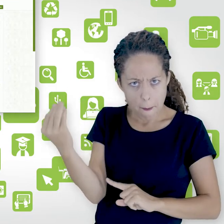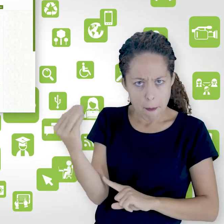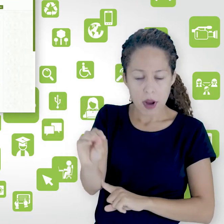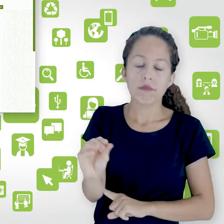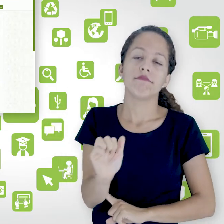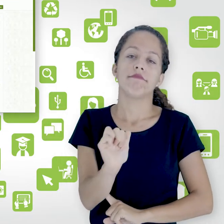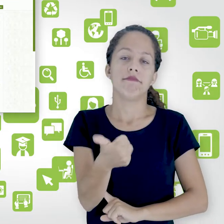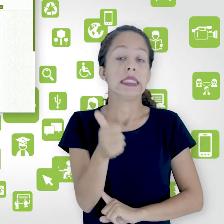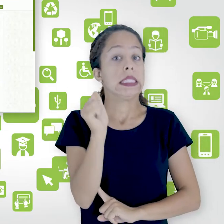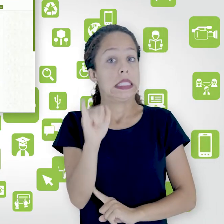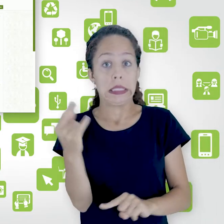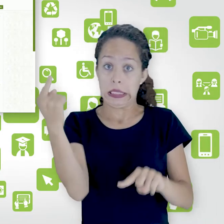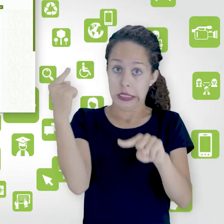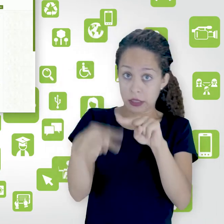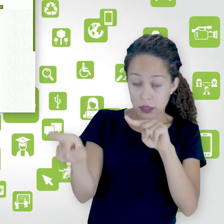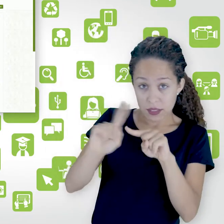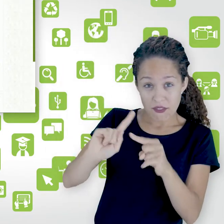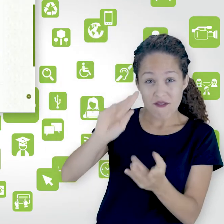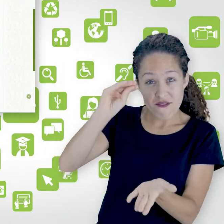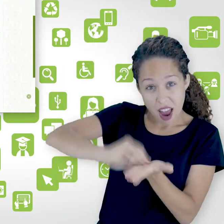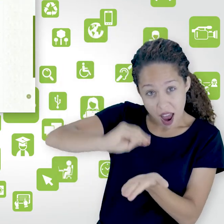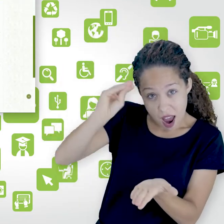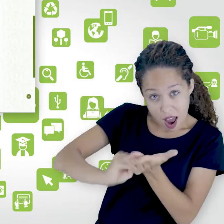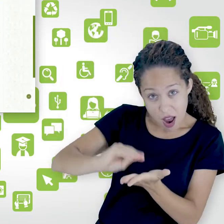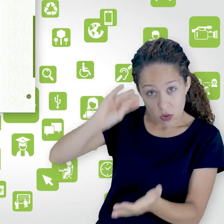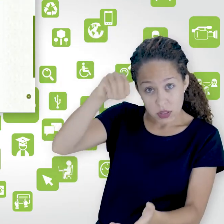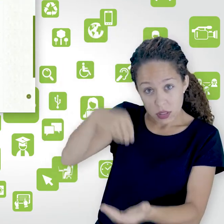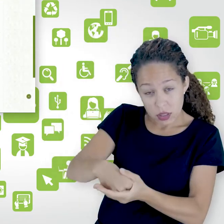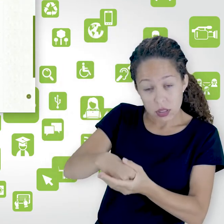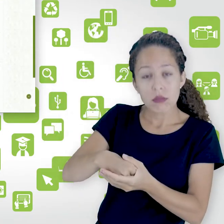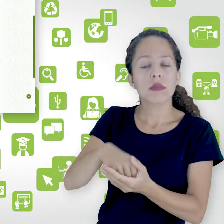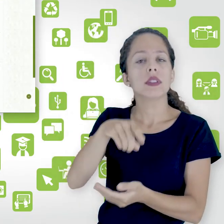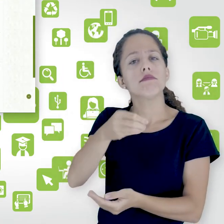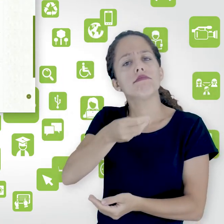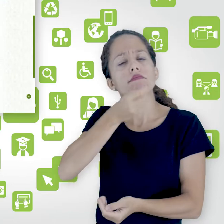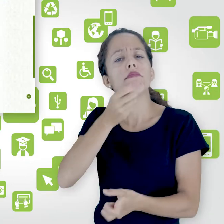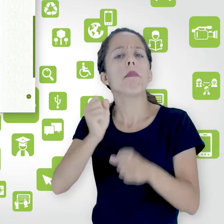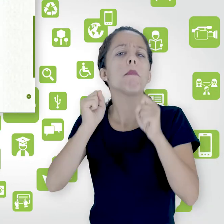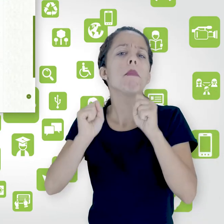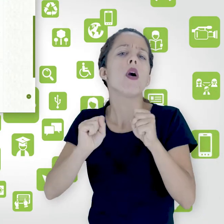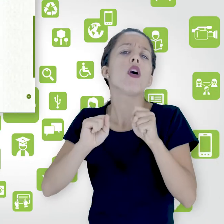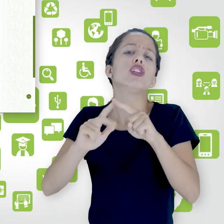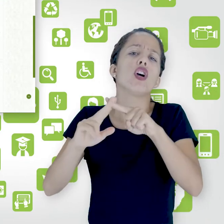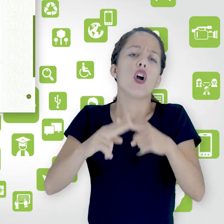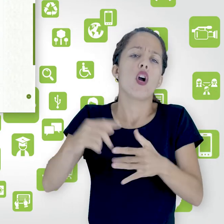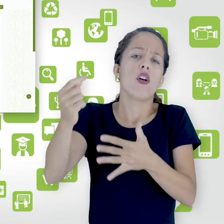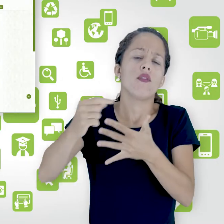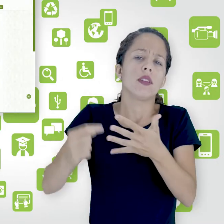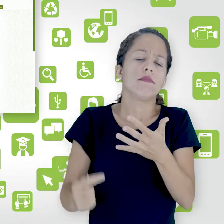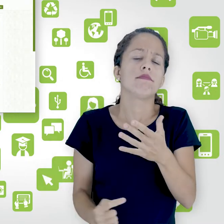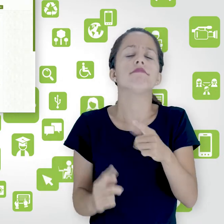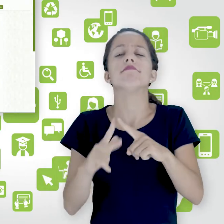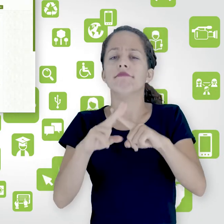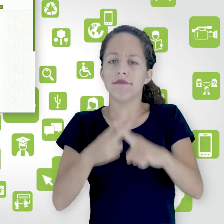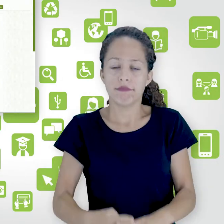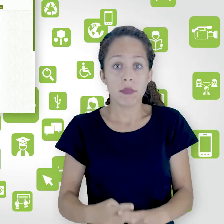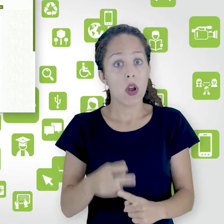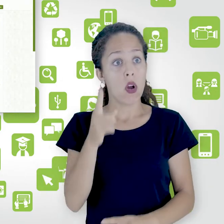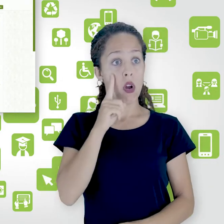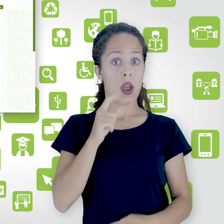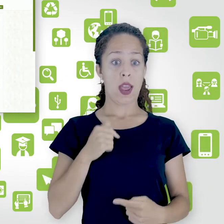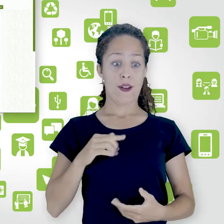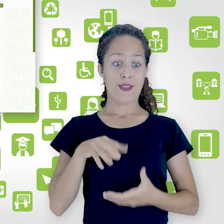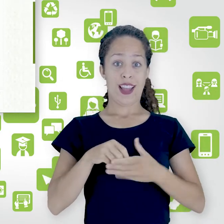caso não esteja e falte algo você pode sempre editar as configurações veja que eu estou dentro da atividade